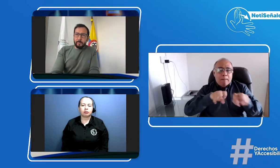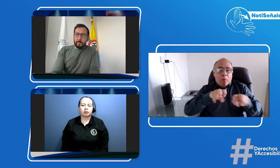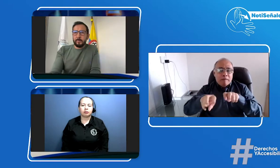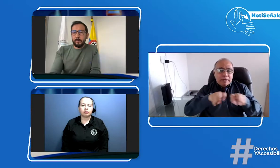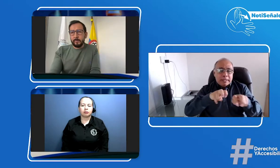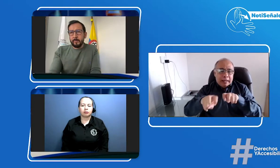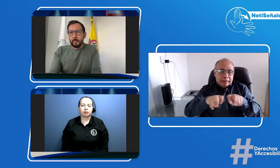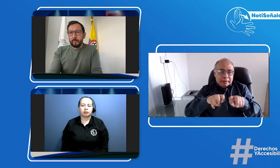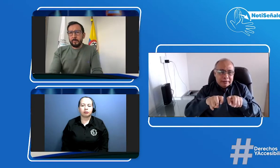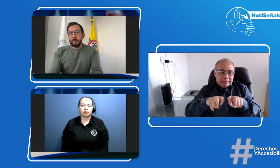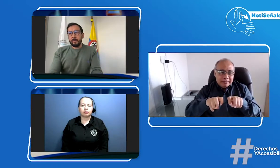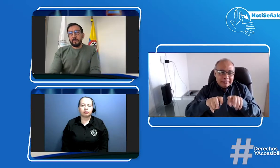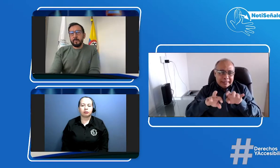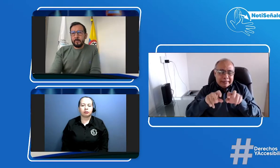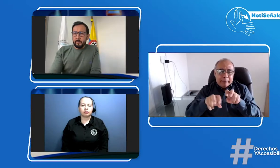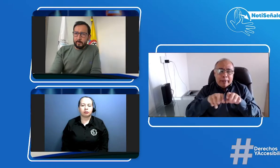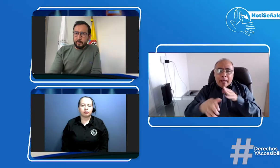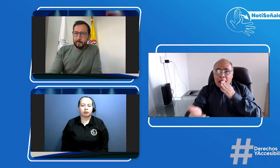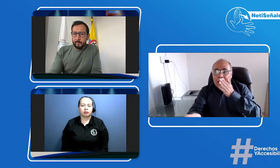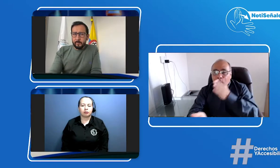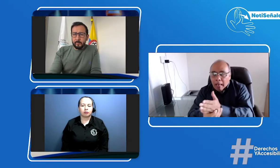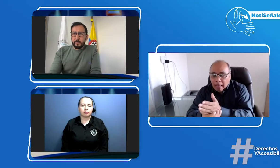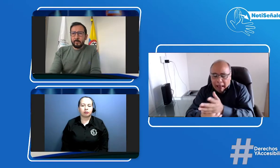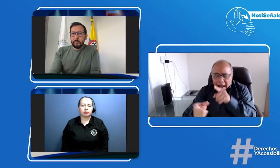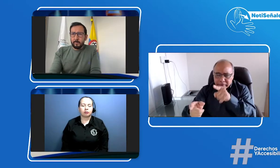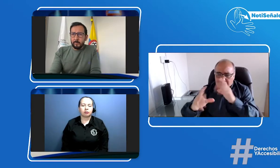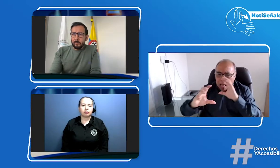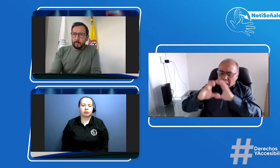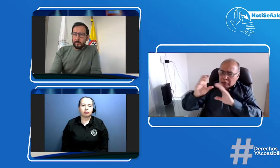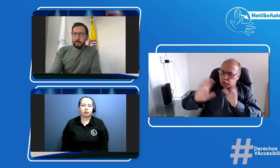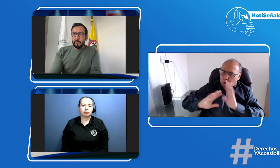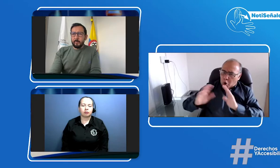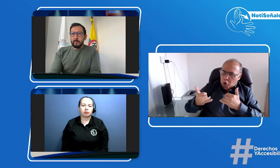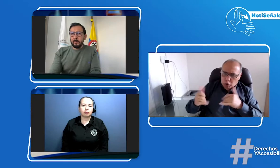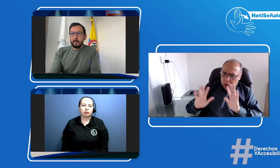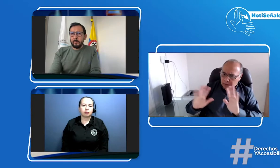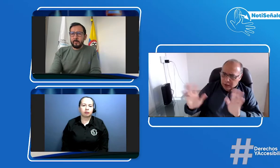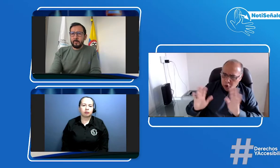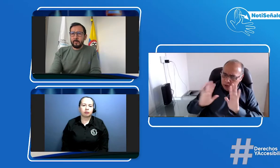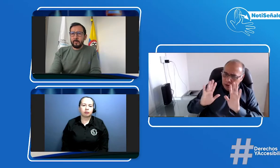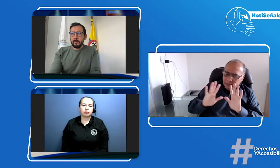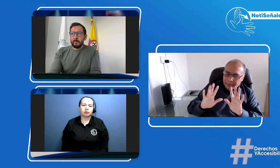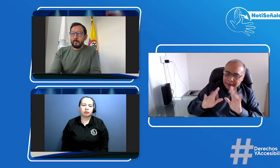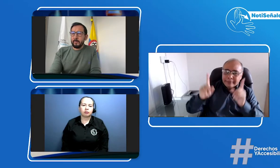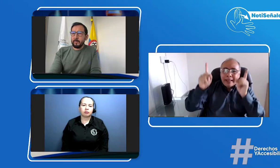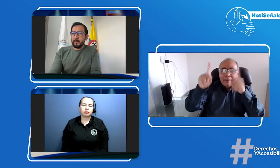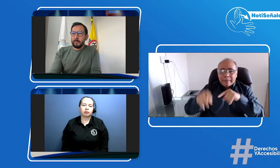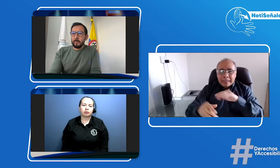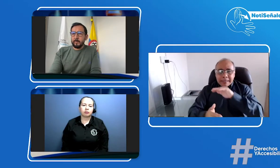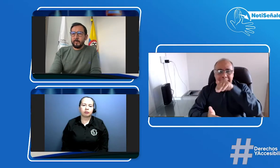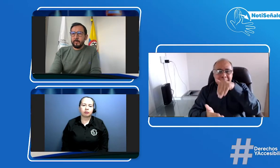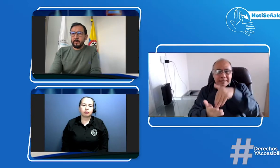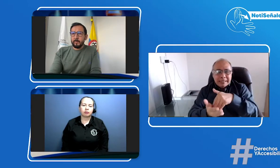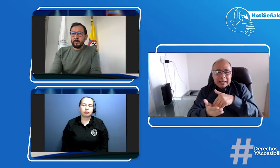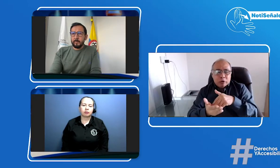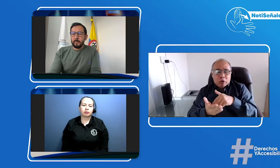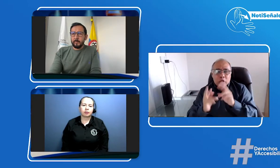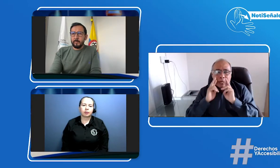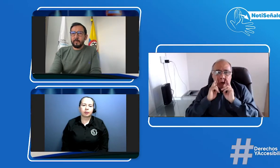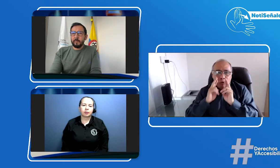bueno a qué centro secretarías de movilidad me puedo dirigir dónde puedo hacerlo allá se encontraron con barreras en la